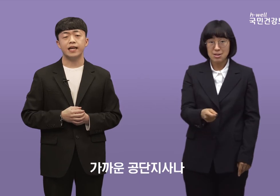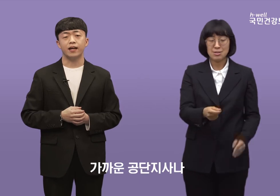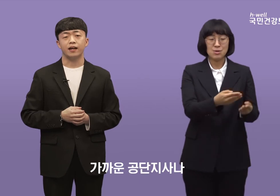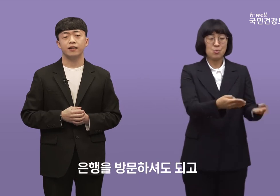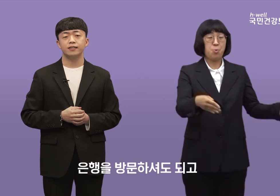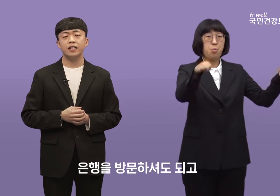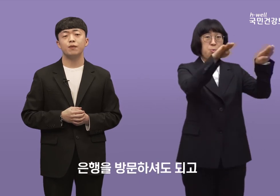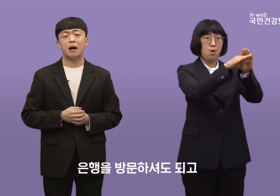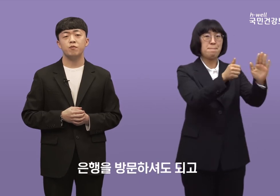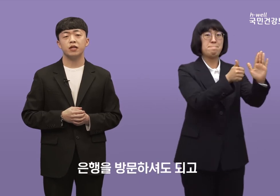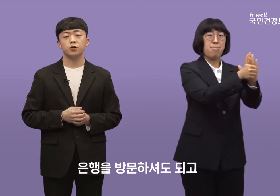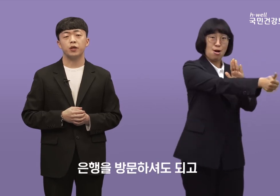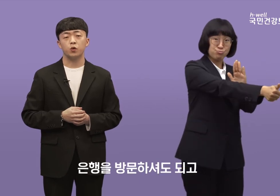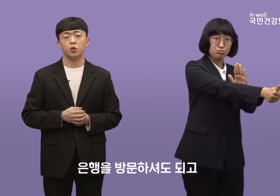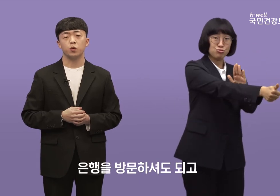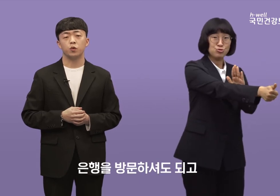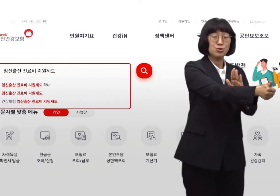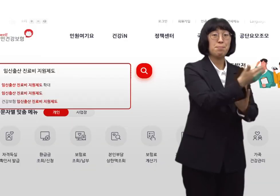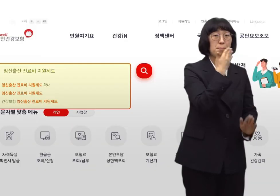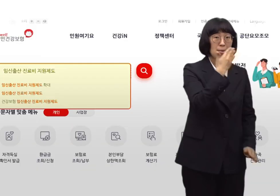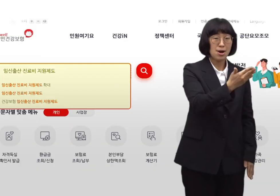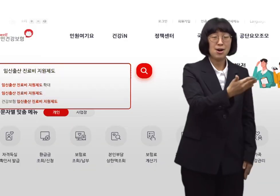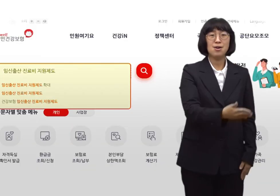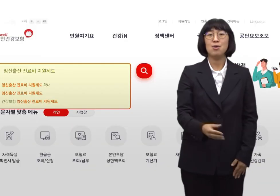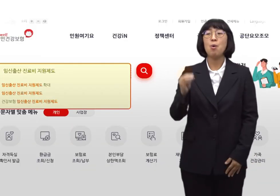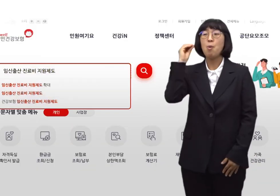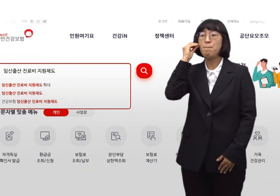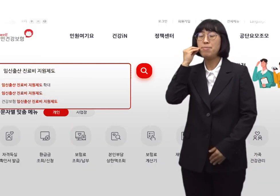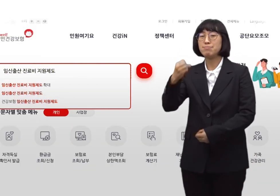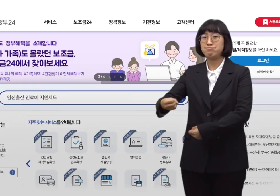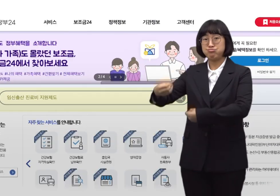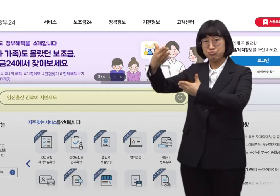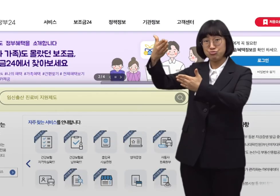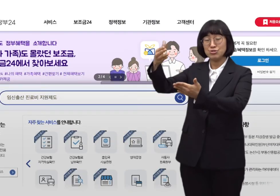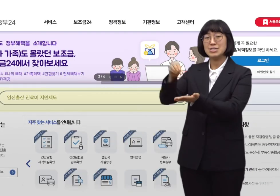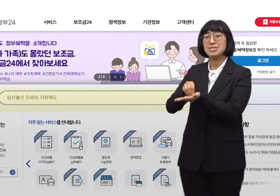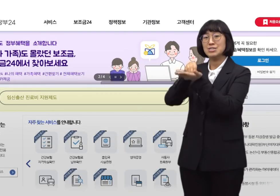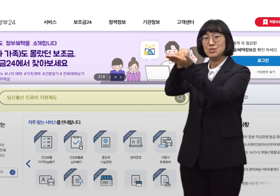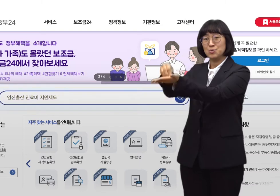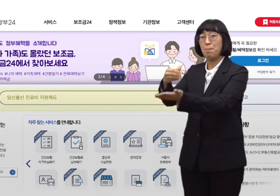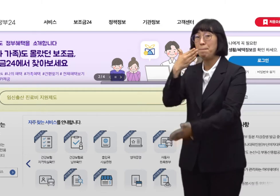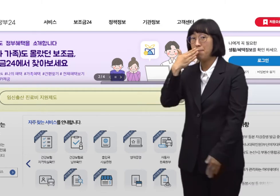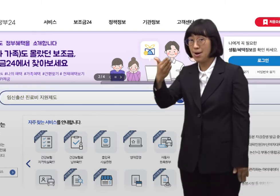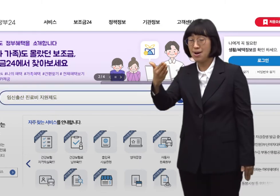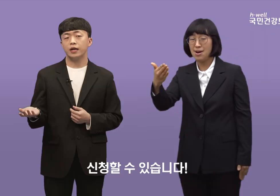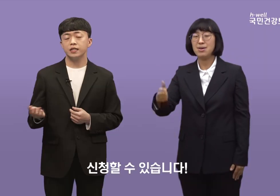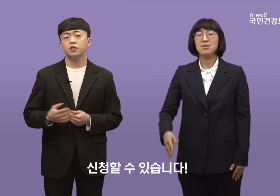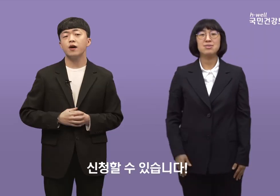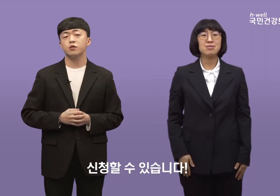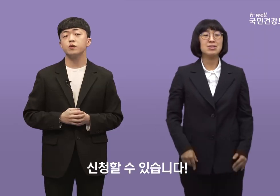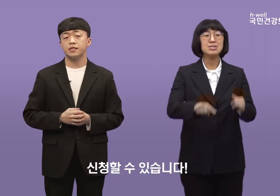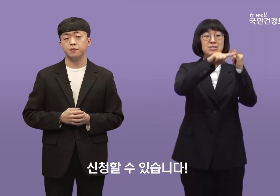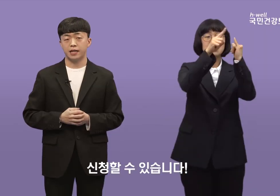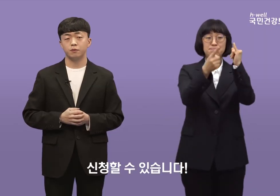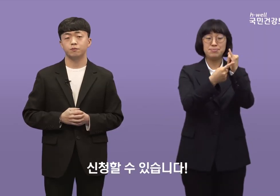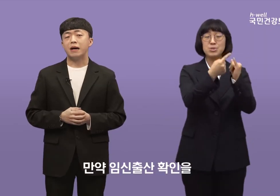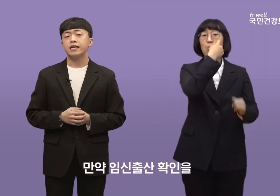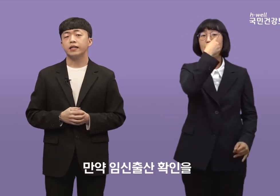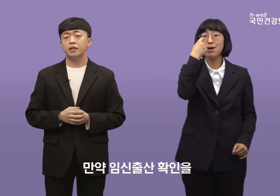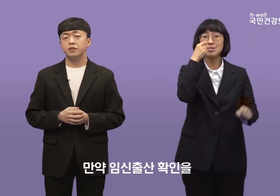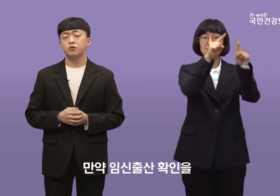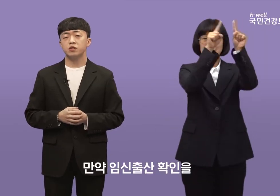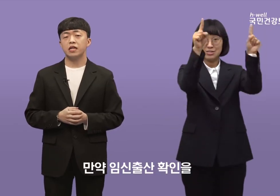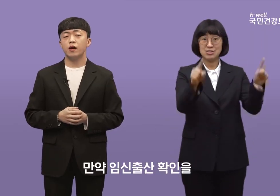공단지사나 은행을 방문하셔도 되고 국민건강보험공단 정부24 홈페이지를 통해서도 신청할 수 있습니다